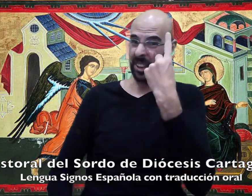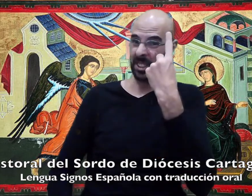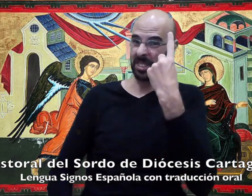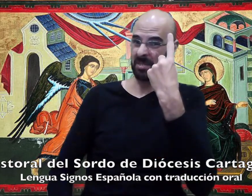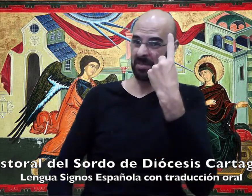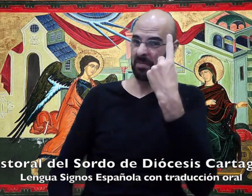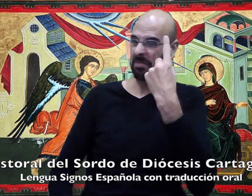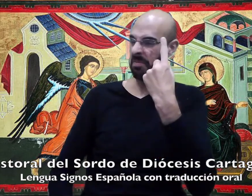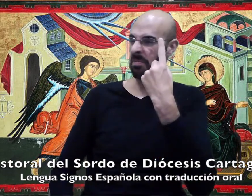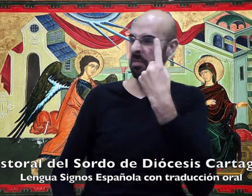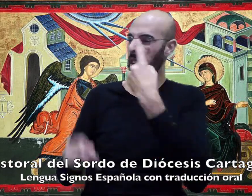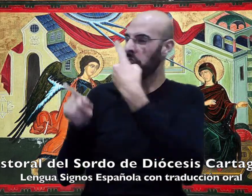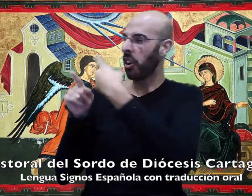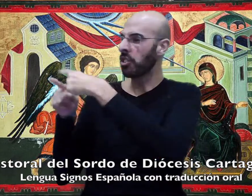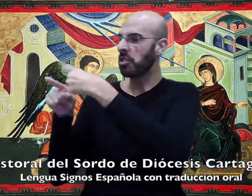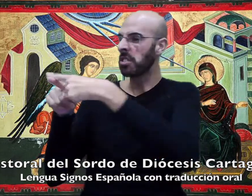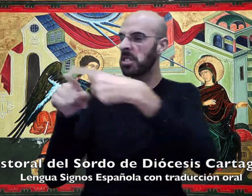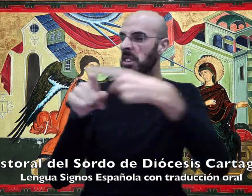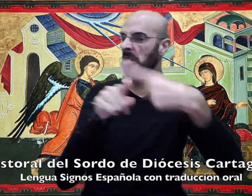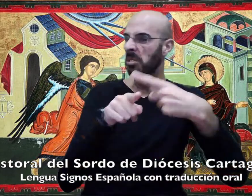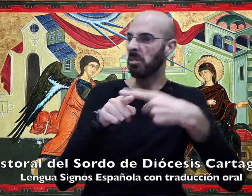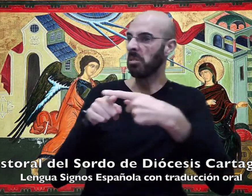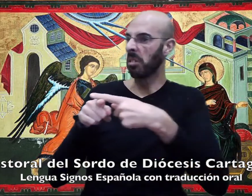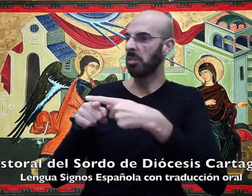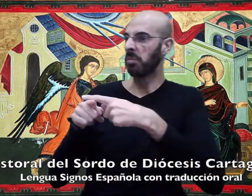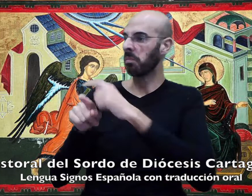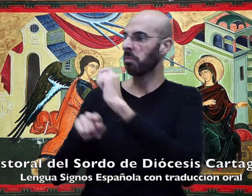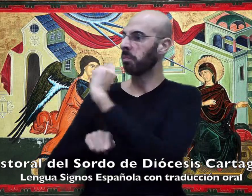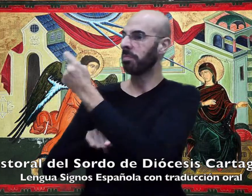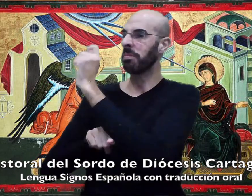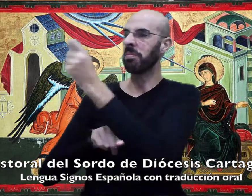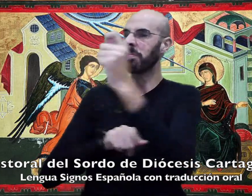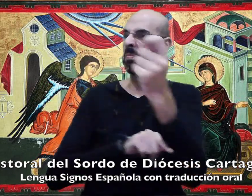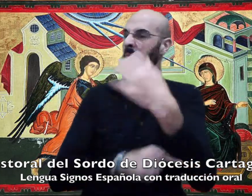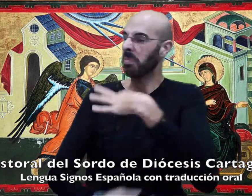porque para Dios nada hay imposible.